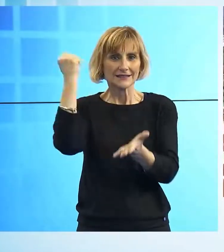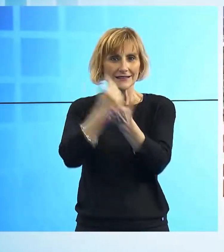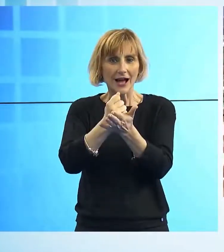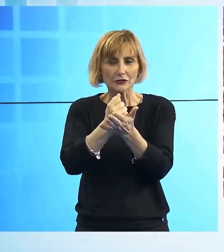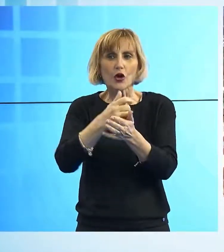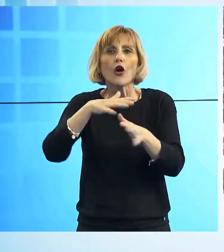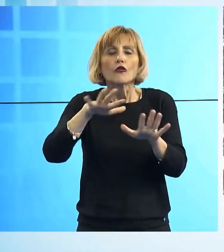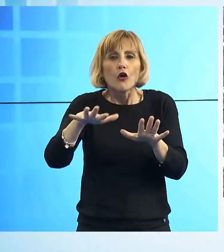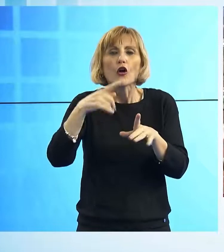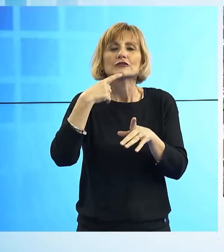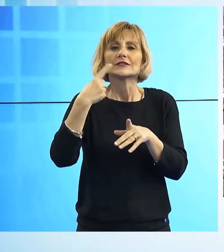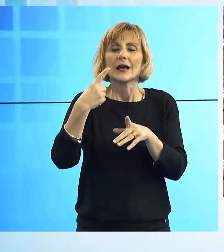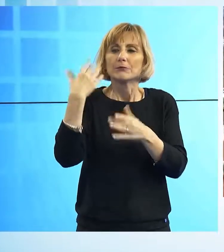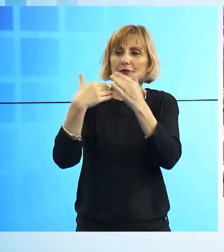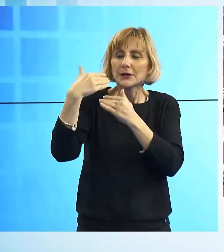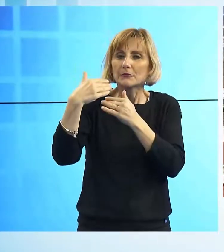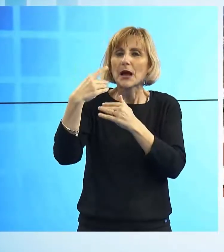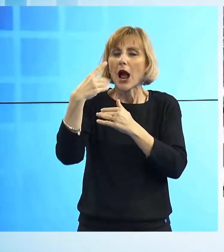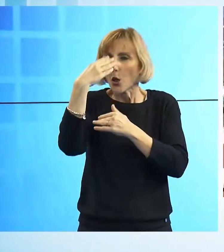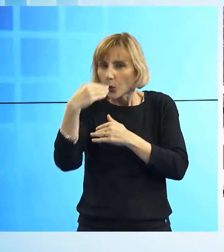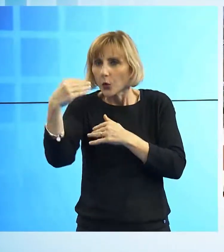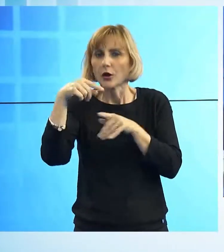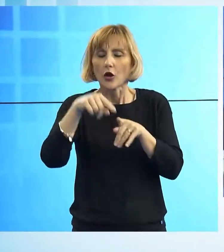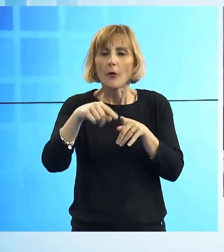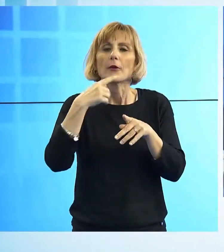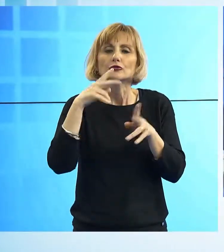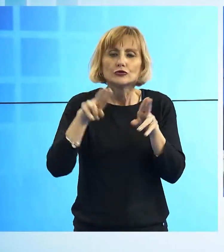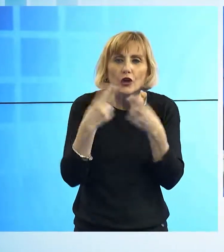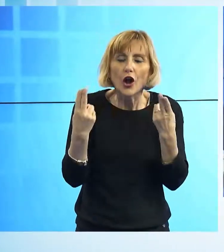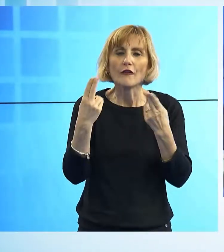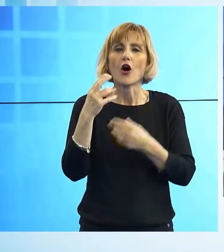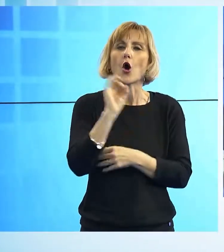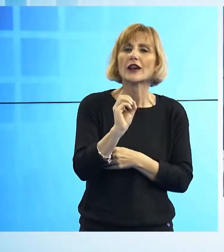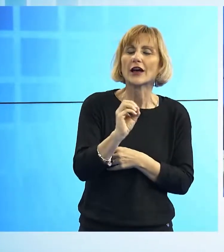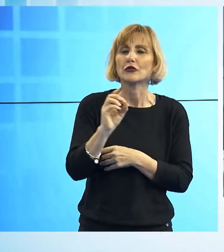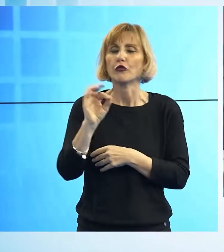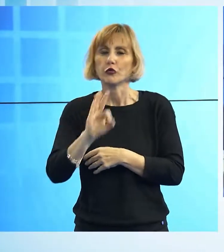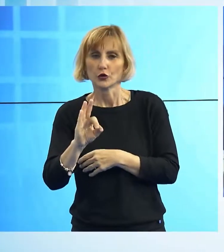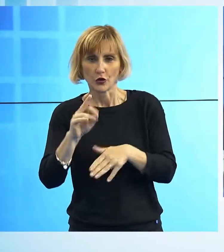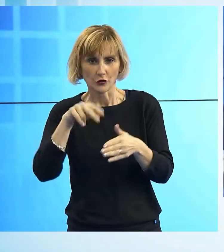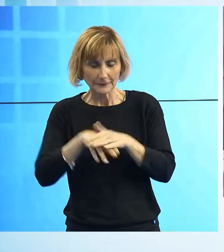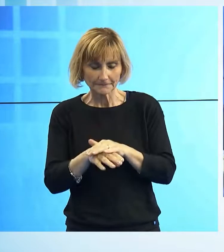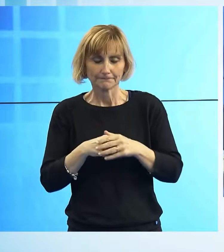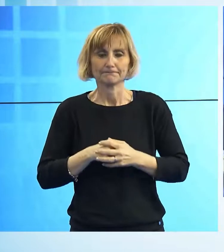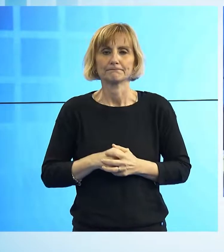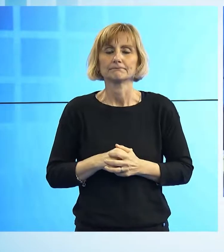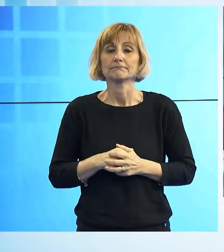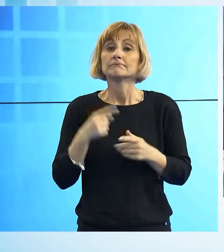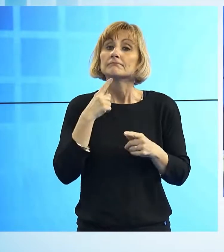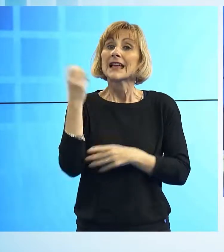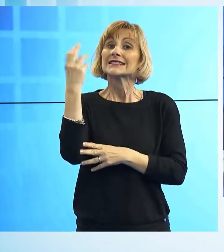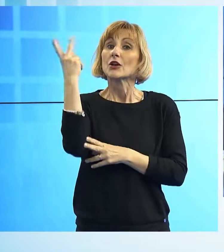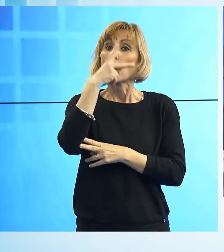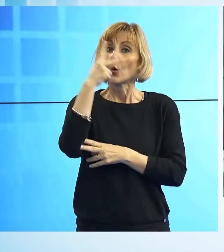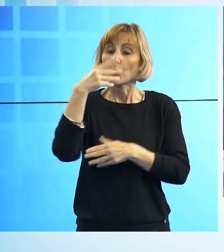non si trovi il senno perduto dell'Orlando Furioso. Parliamo del sottopasso alla stazione di Lucca presentato